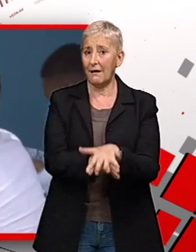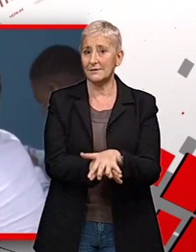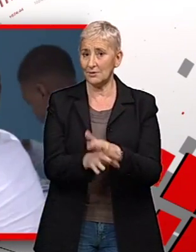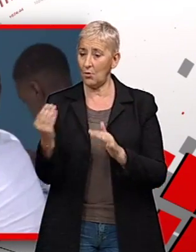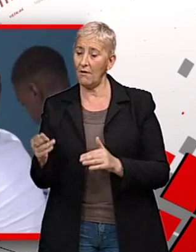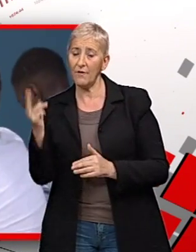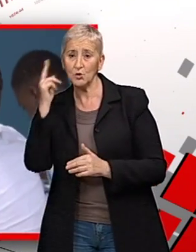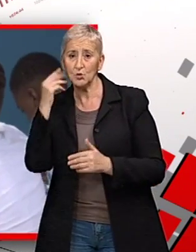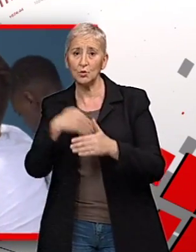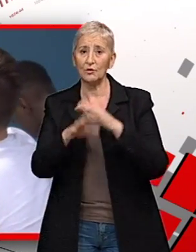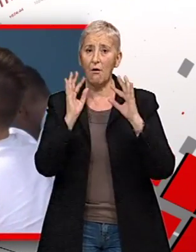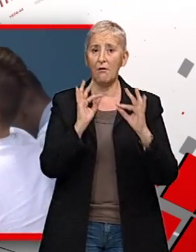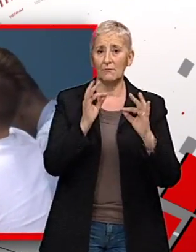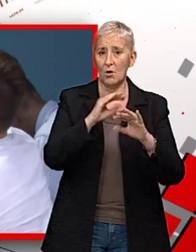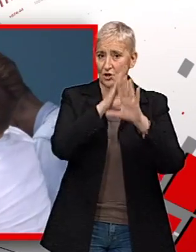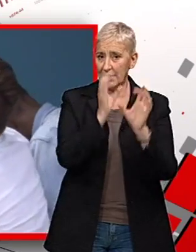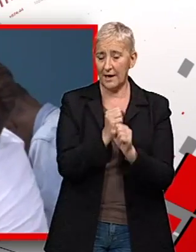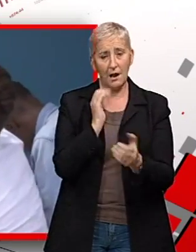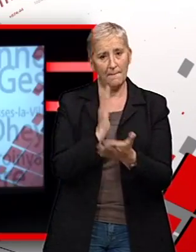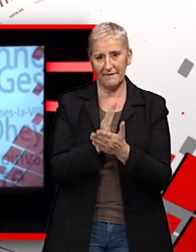dans l'enseignement général ne s'arrêteront pas là.